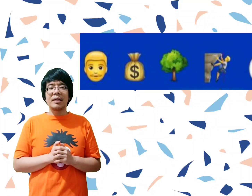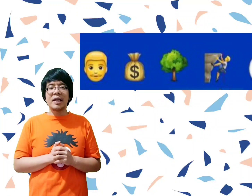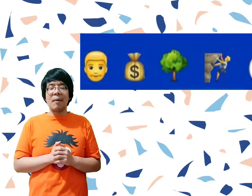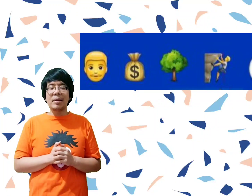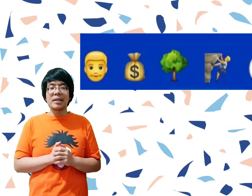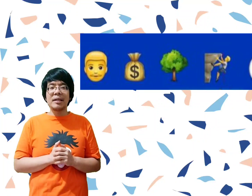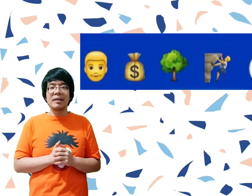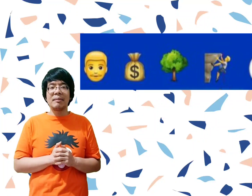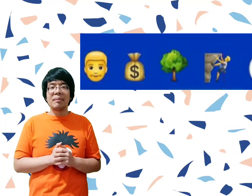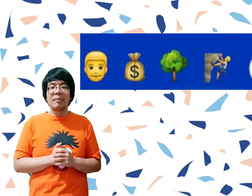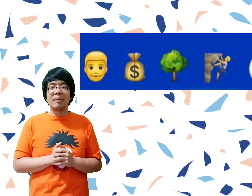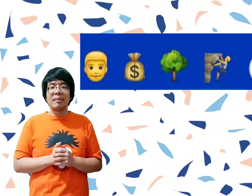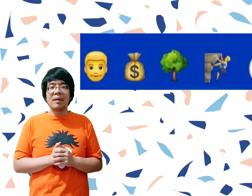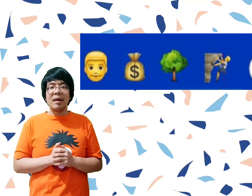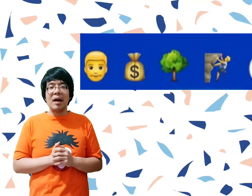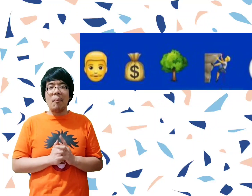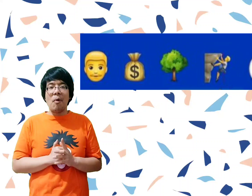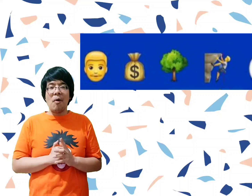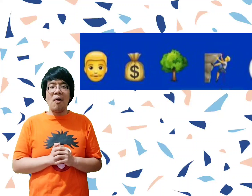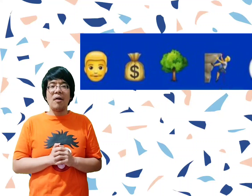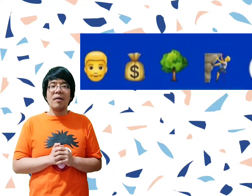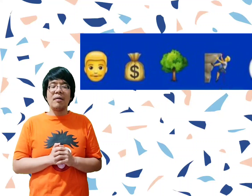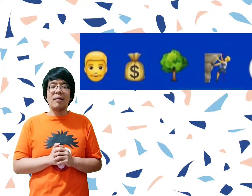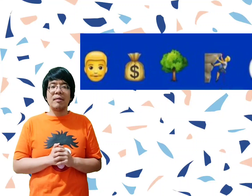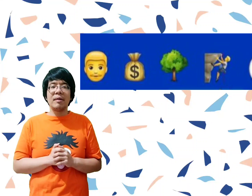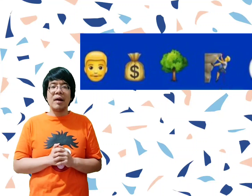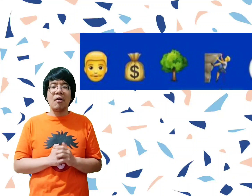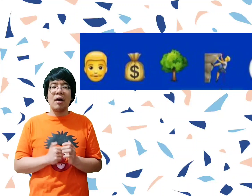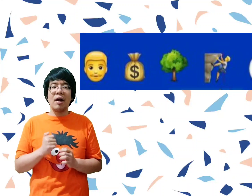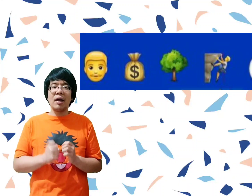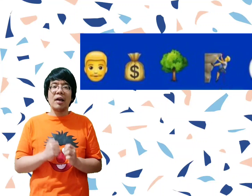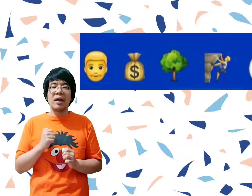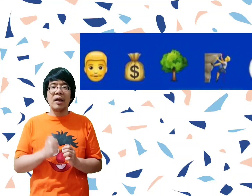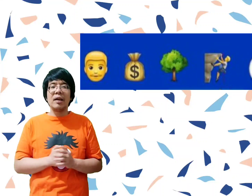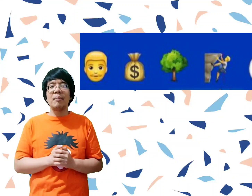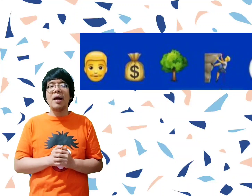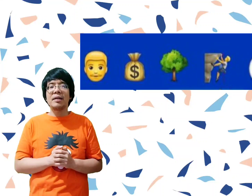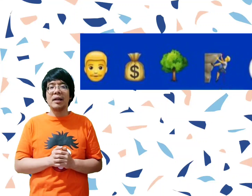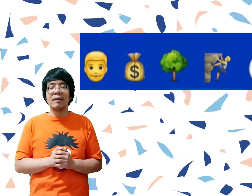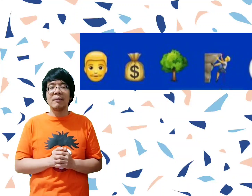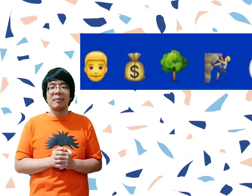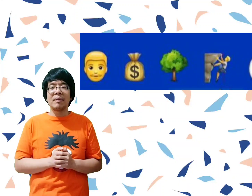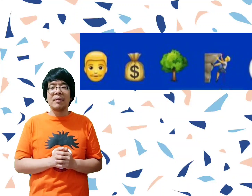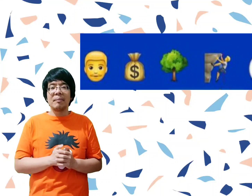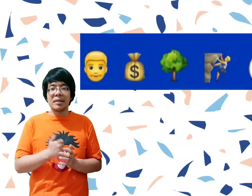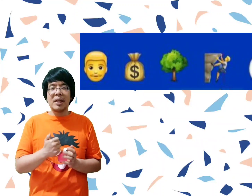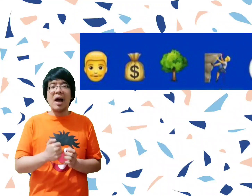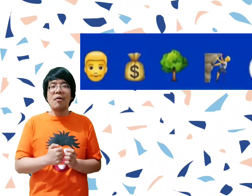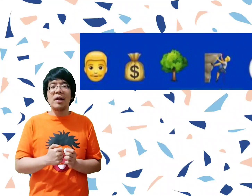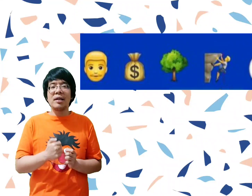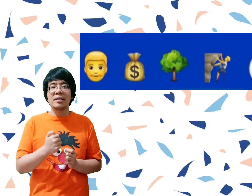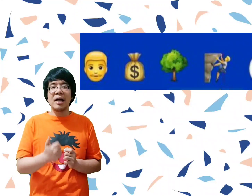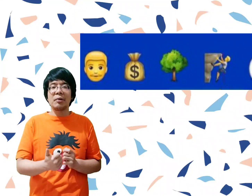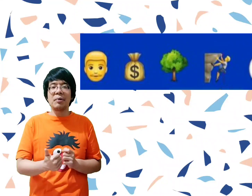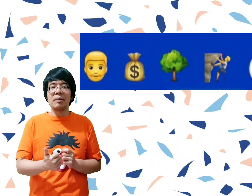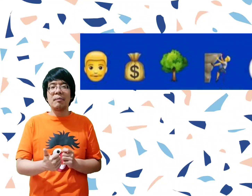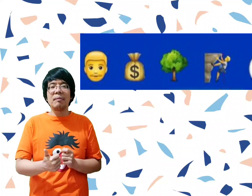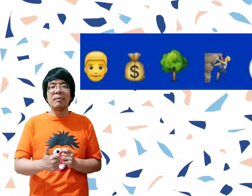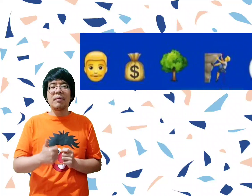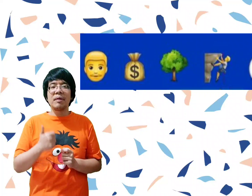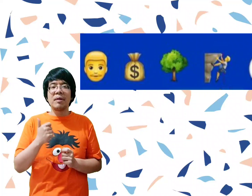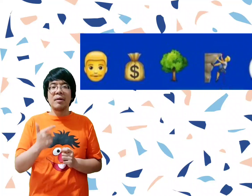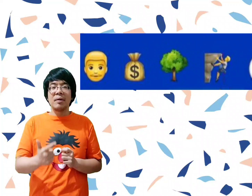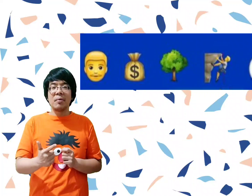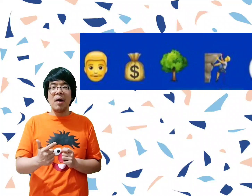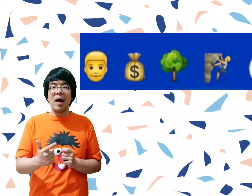Tentang siapa sih? Ada pohon? Ada orang lagi manjat? Pasti tahu nih. Satu,